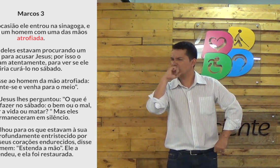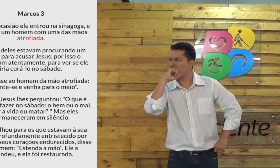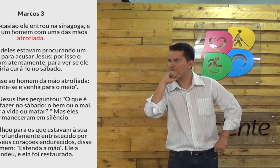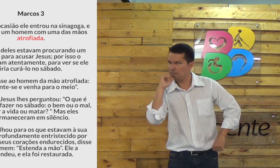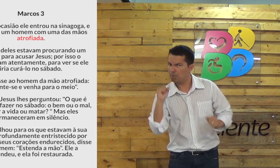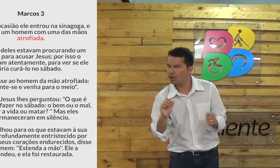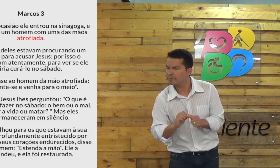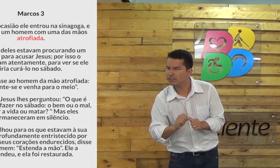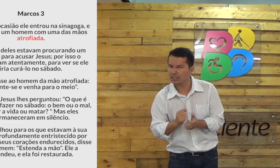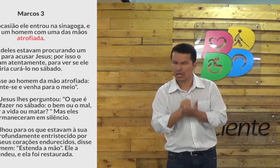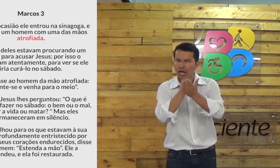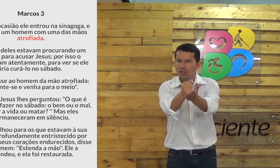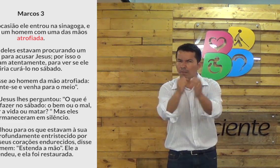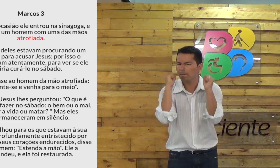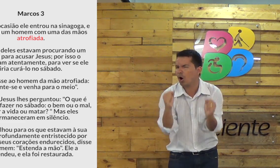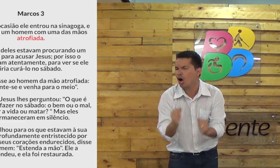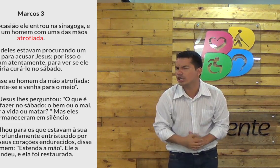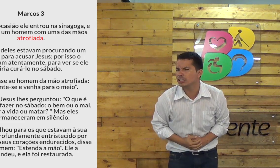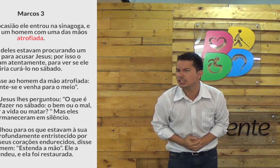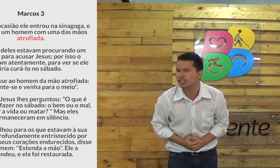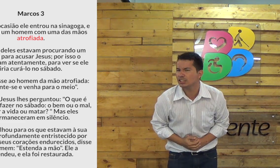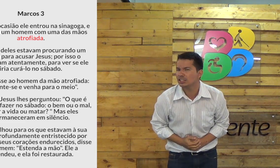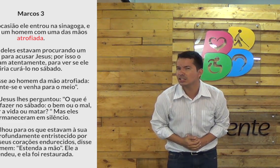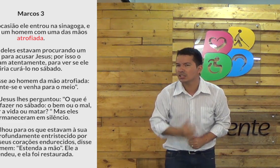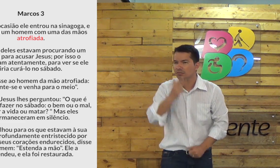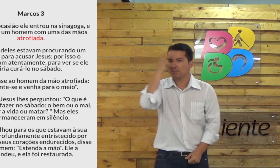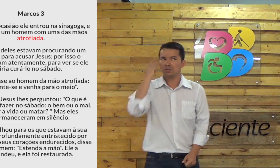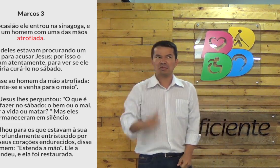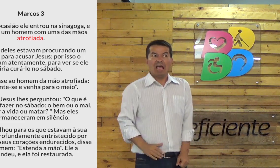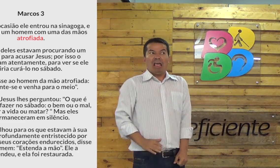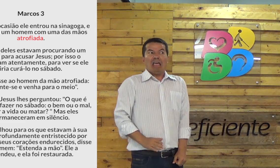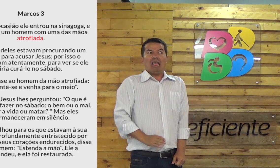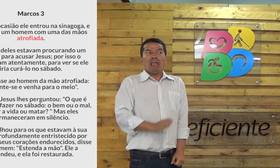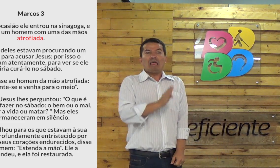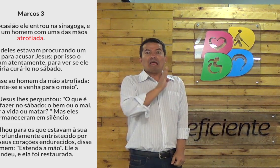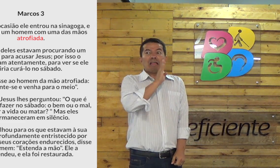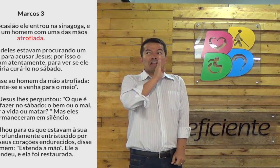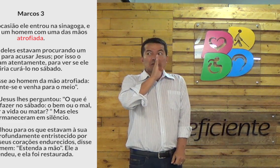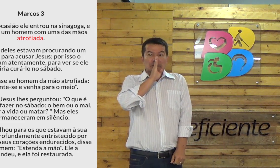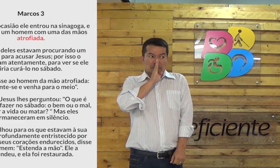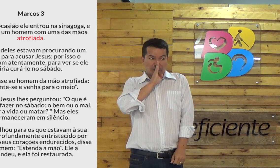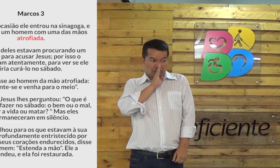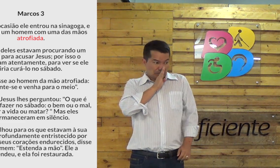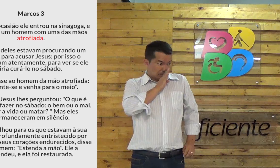Vocês podem fazer o bem no sábado? Podem ajudar o próximo? E as pessoas se calam.